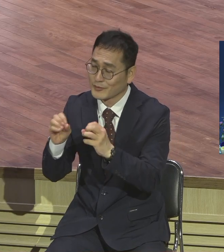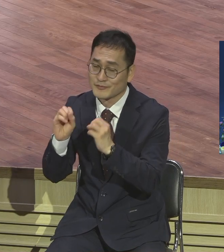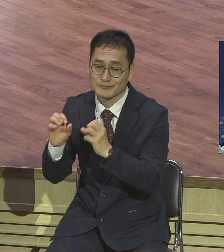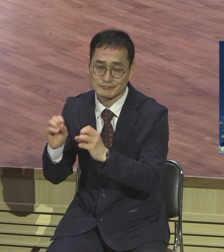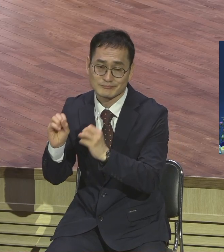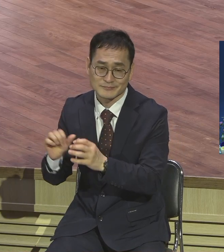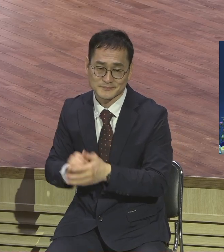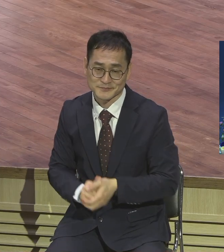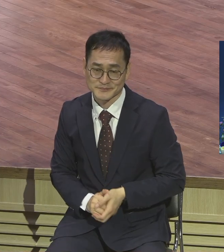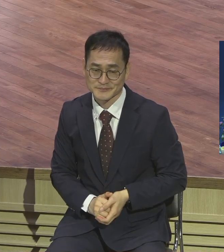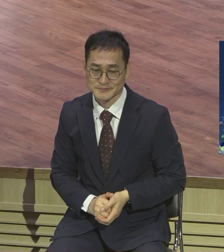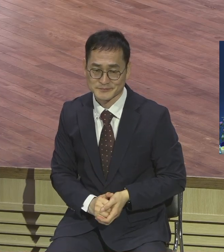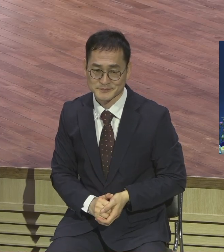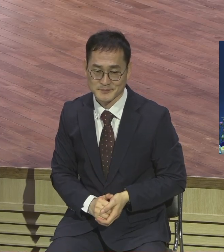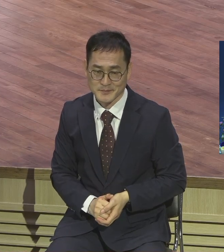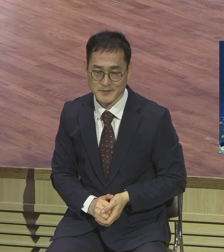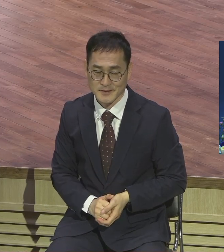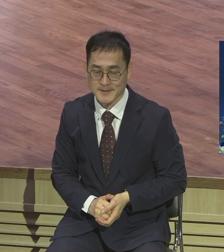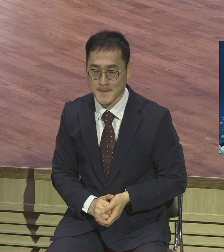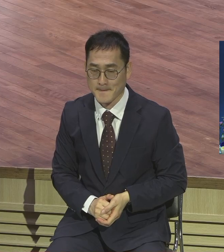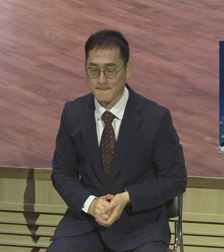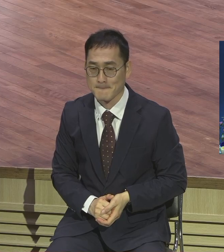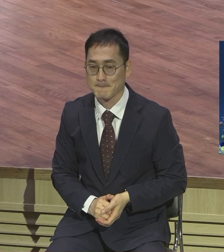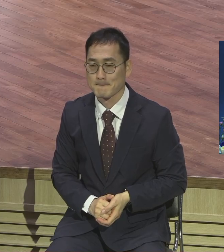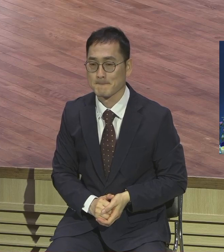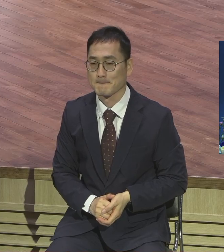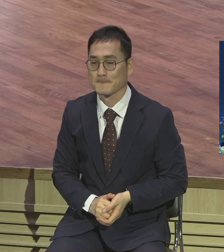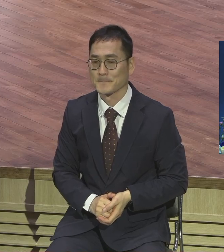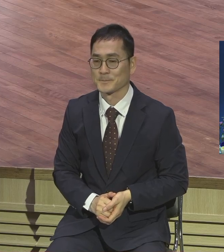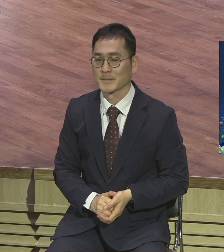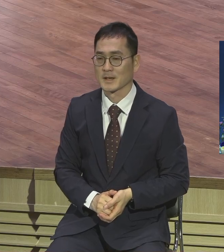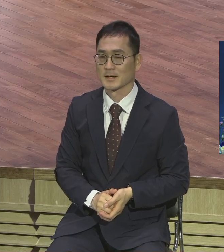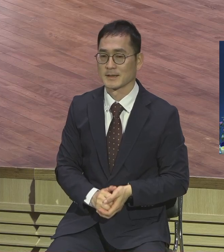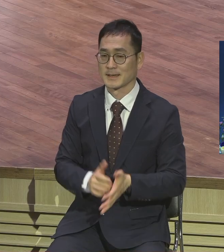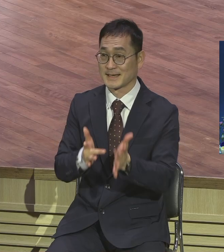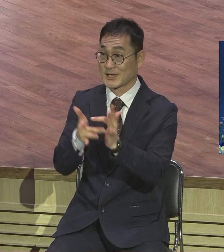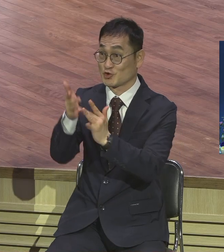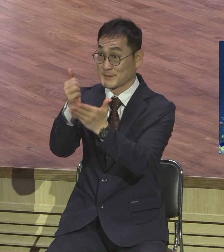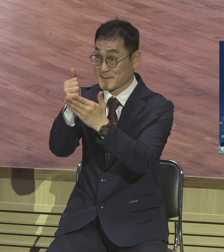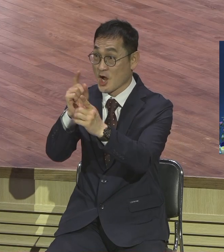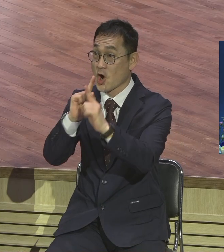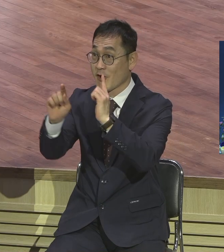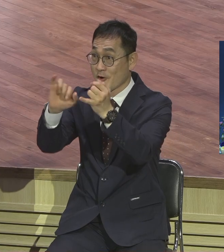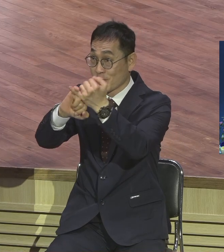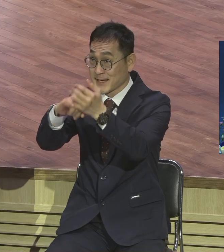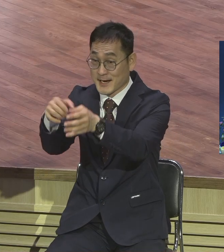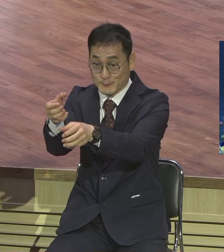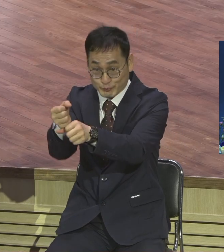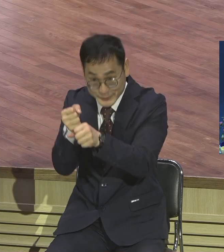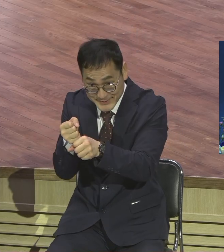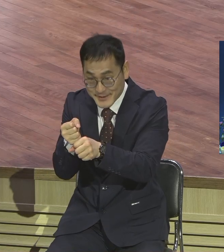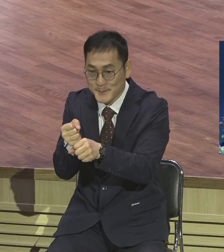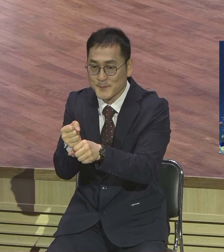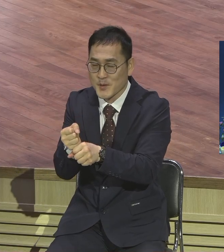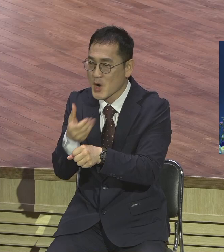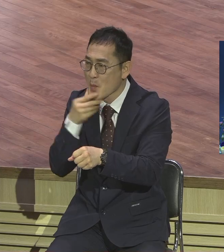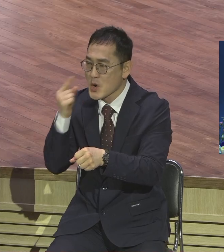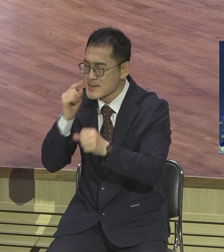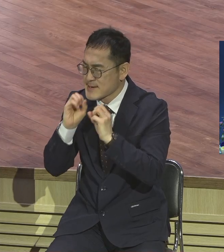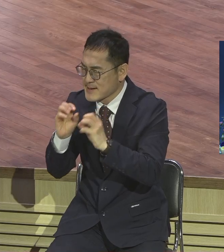야구부는 이렇게 예수님께서 남기신 언약을 붙잡고 보금을 증거하다가 초대교의